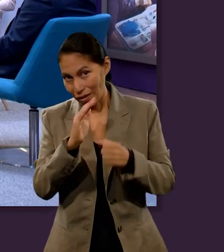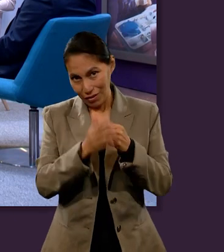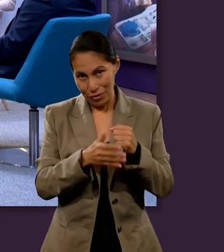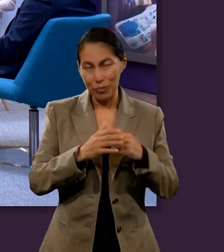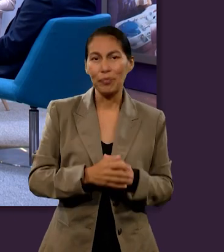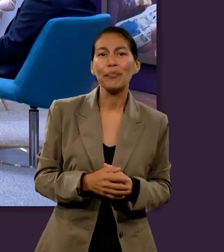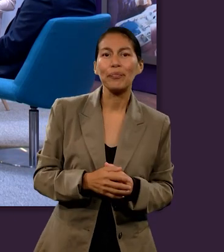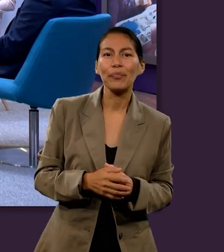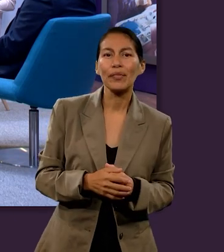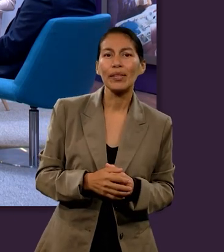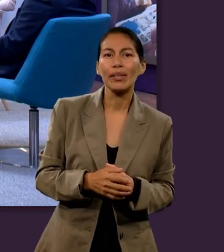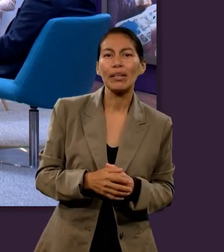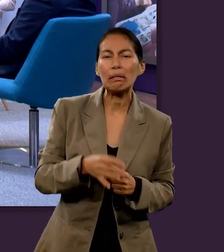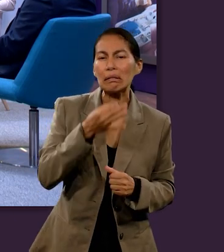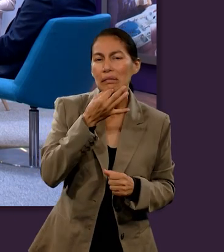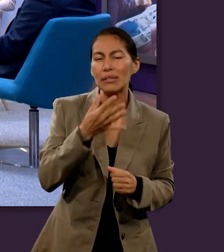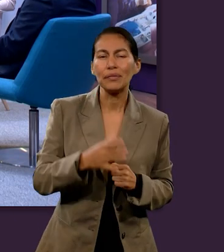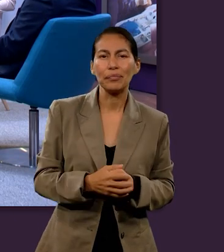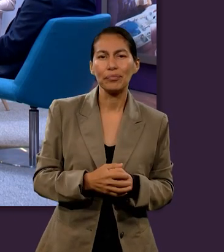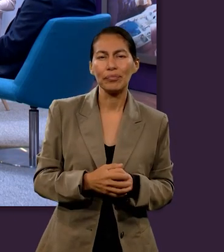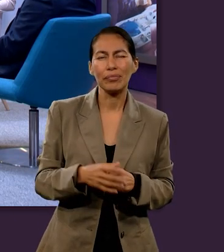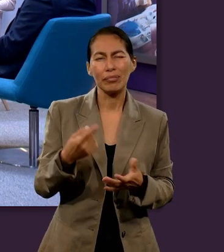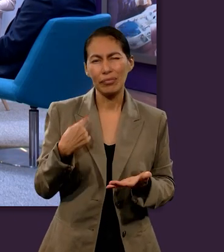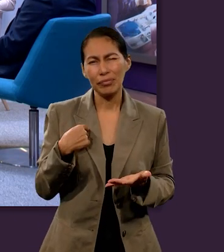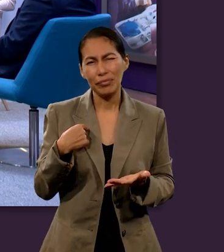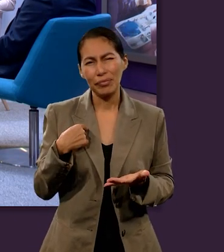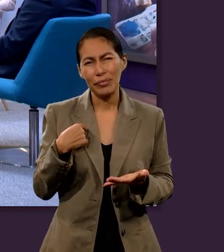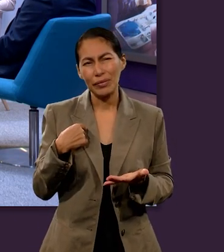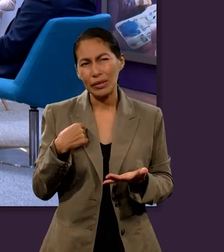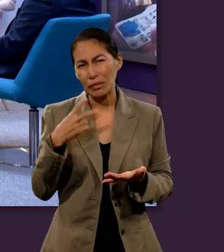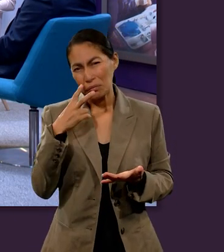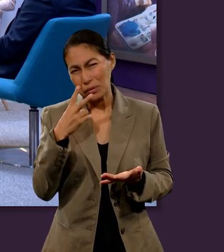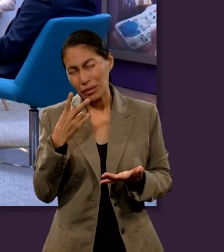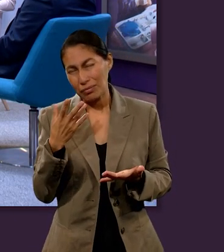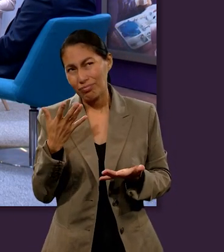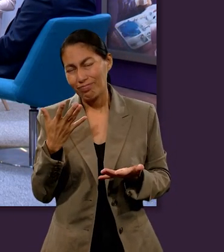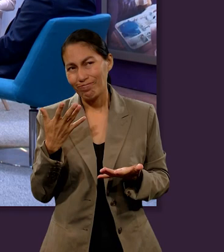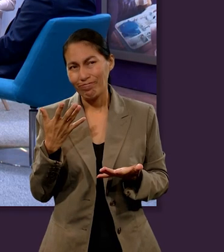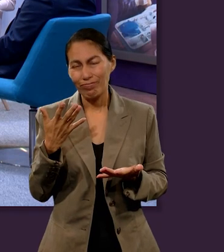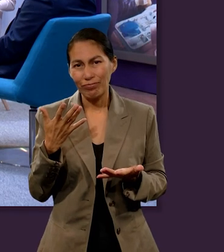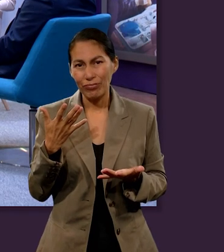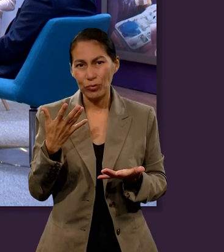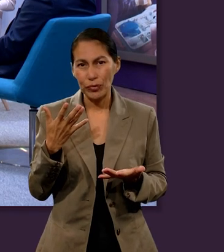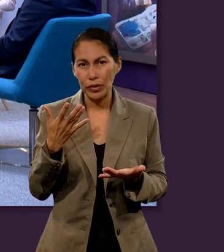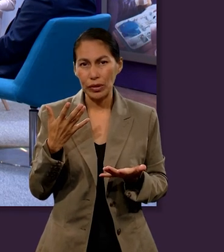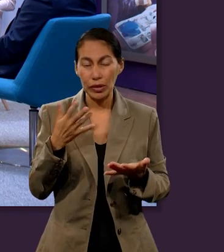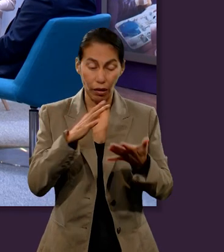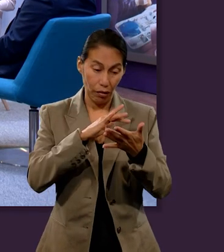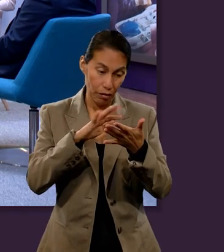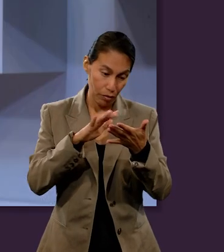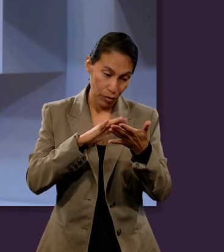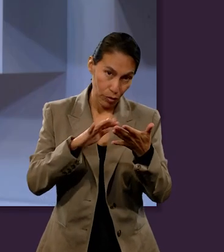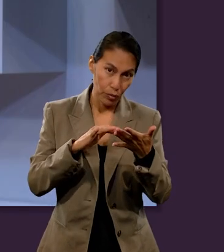hay una cuestión que a mí me llamó poderosamente la atención cuando estábamos